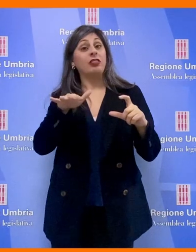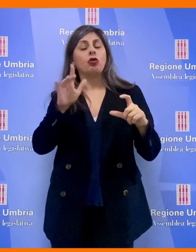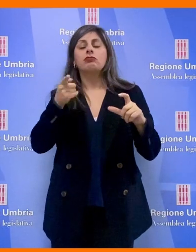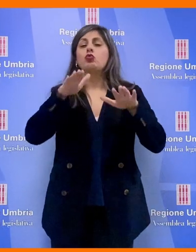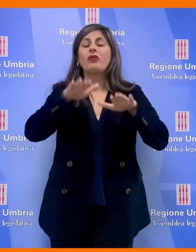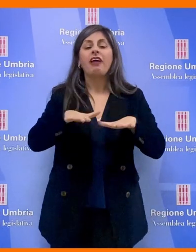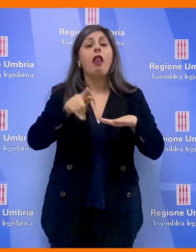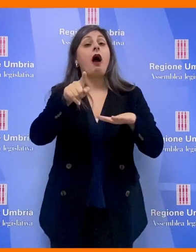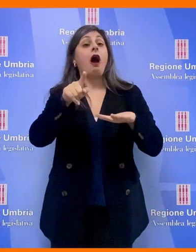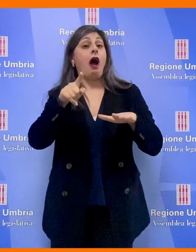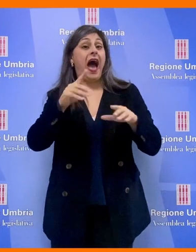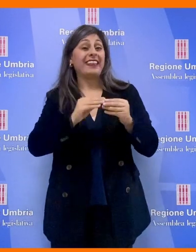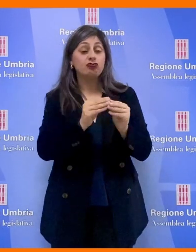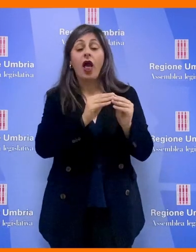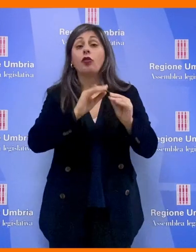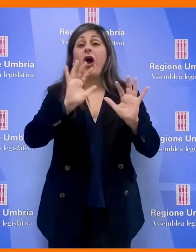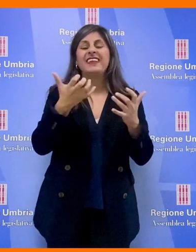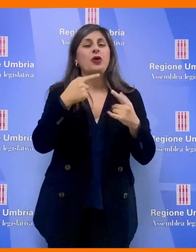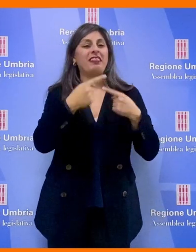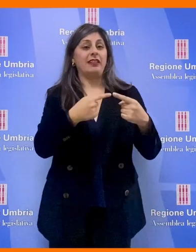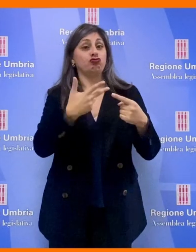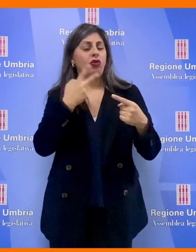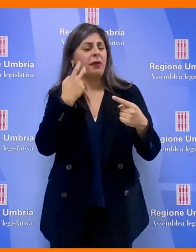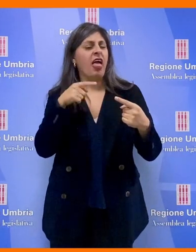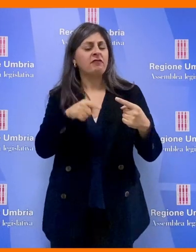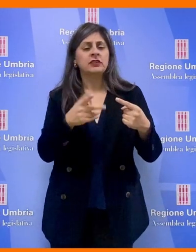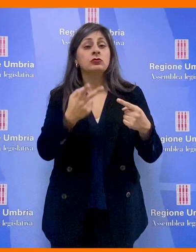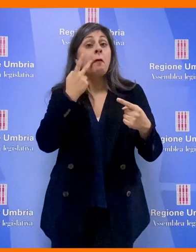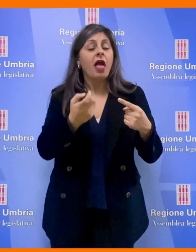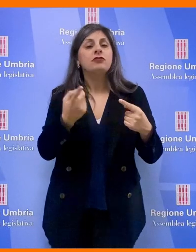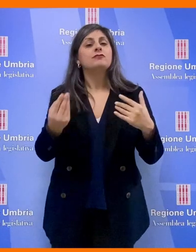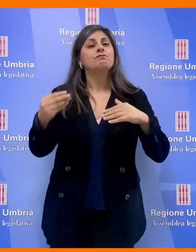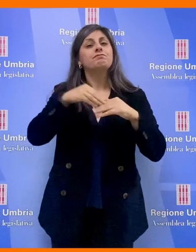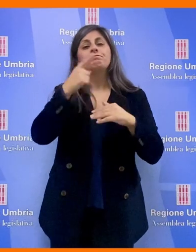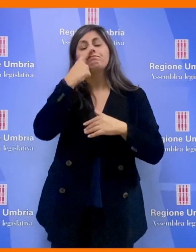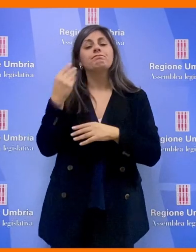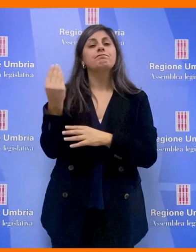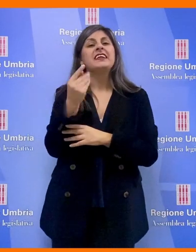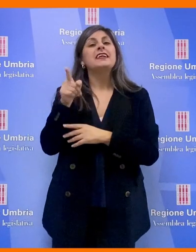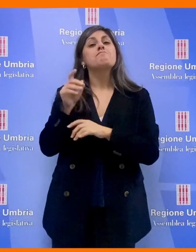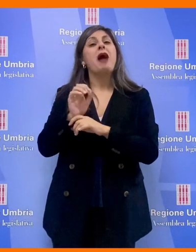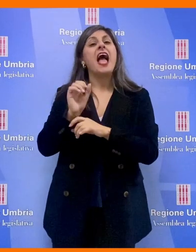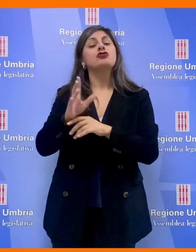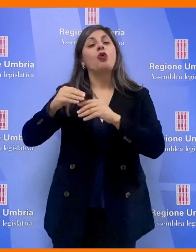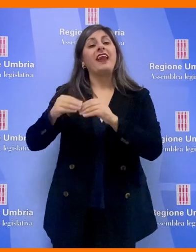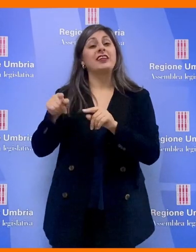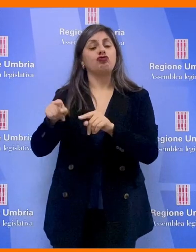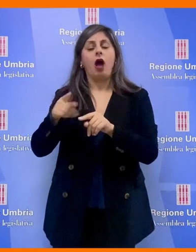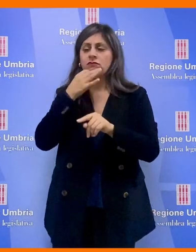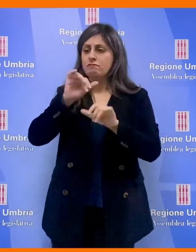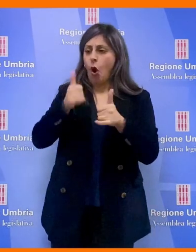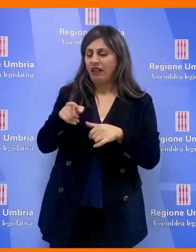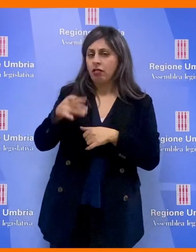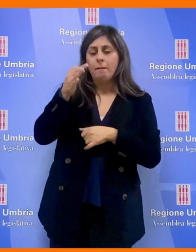tutela dell'artigianato artistico e tradizionale che prevede l'istituzione della figura del maestro artigiano, stabilendo le modalità